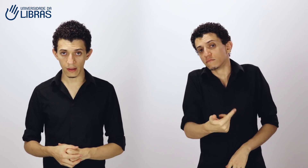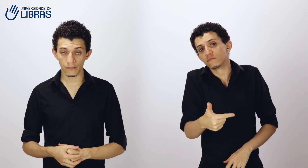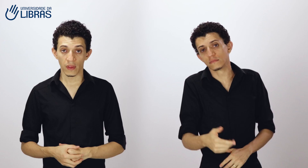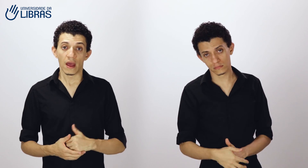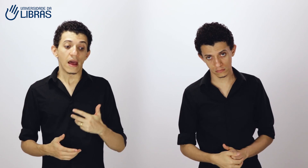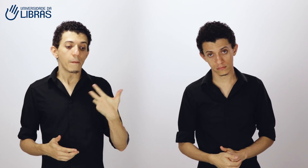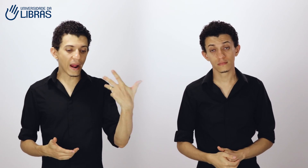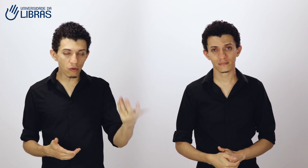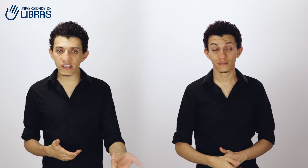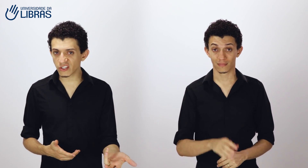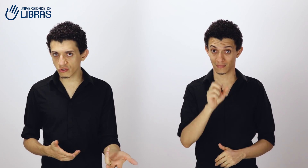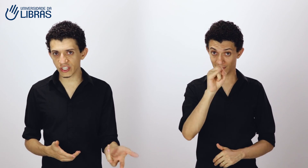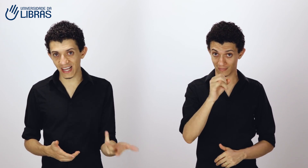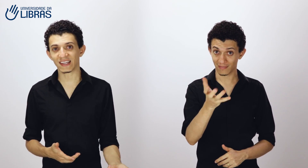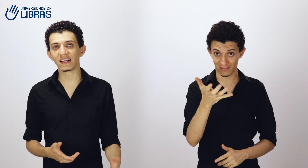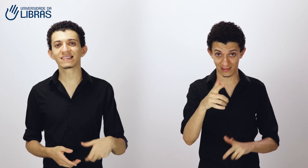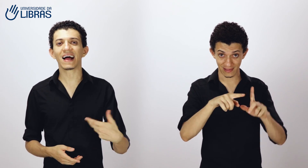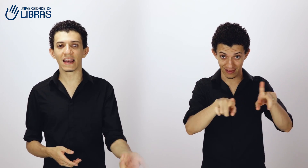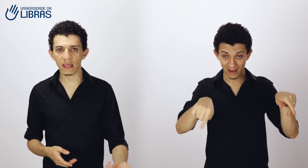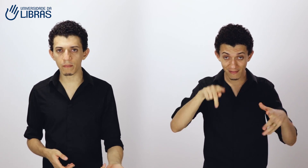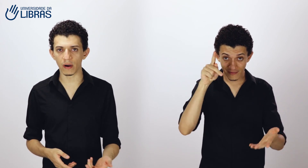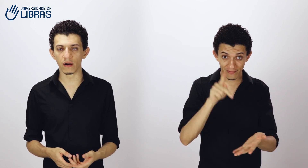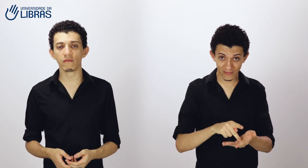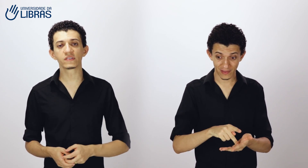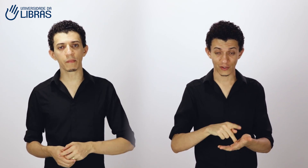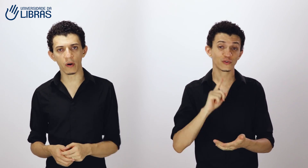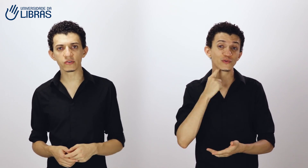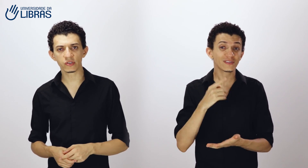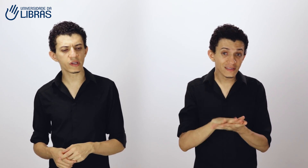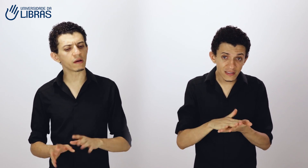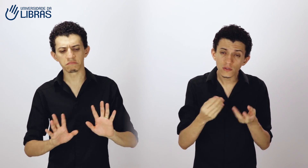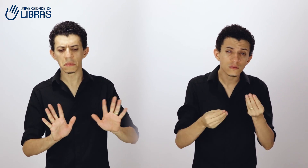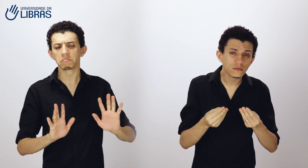Para o sentido de que a sala está limpa, você pode dizer...